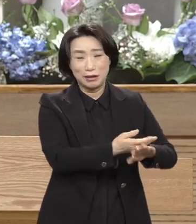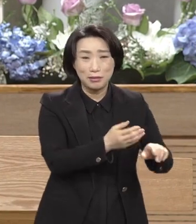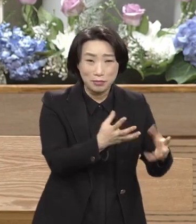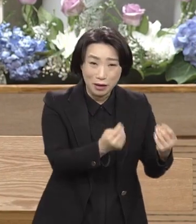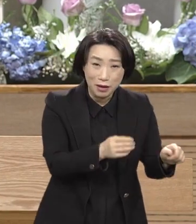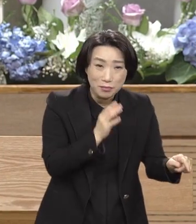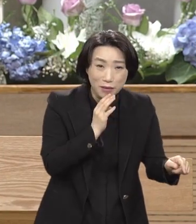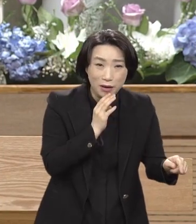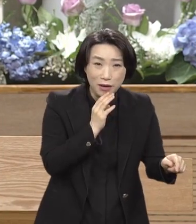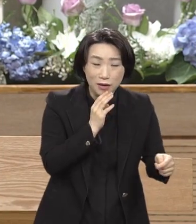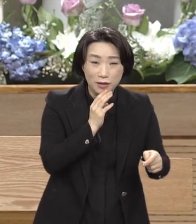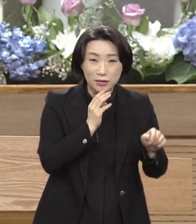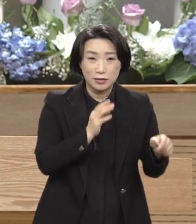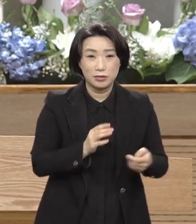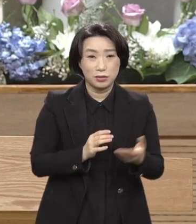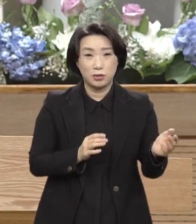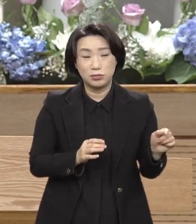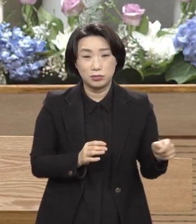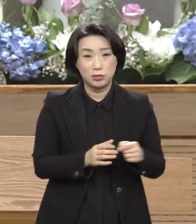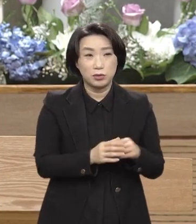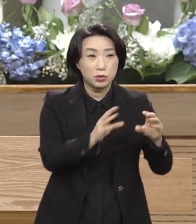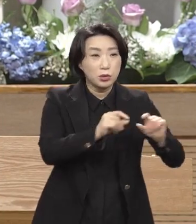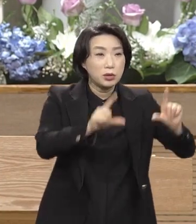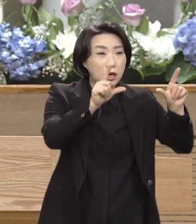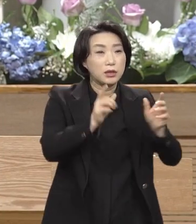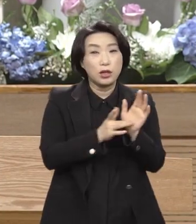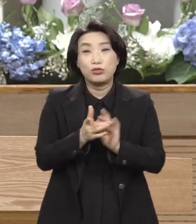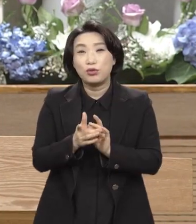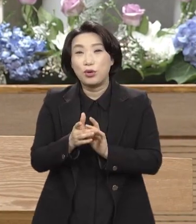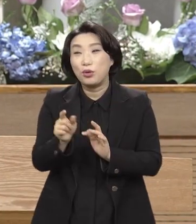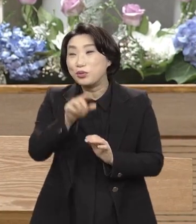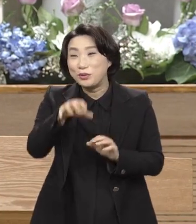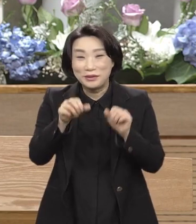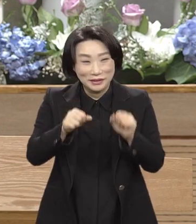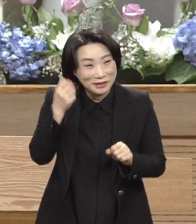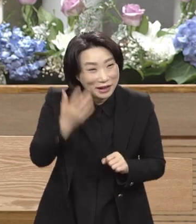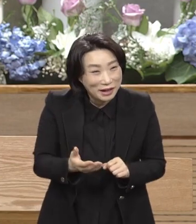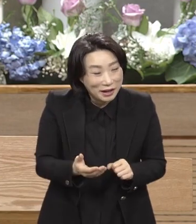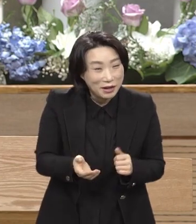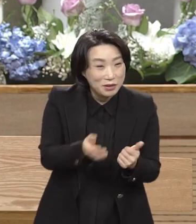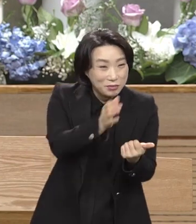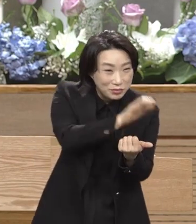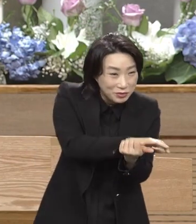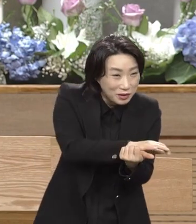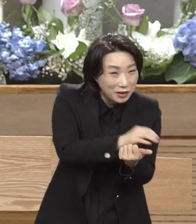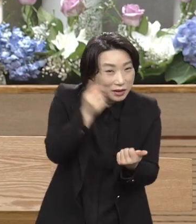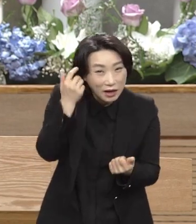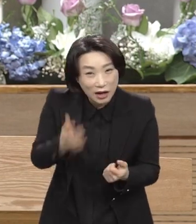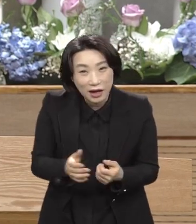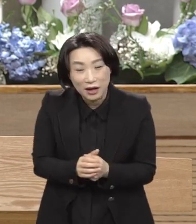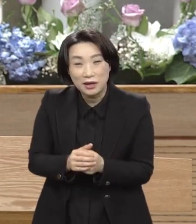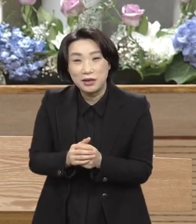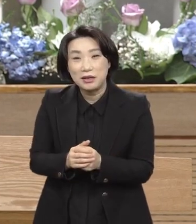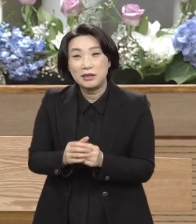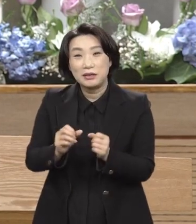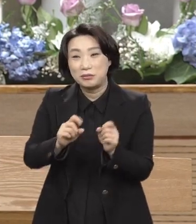이제 그렇지요 토요일날 예수님이 무덤 속에 계셨어요 살아나셨어요